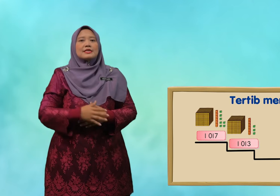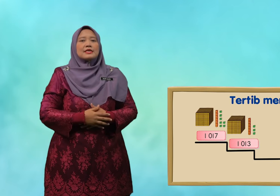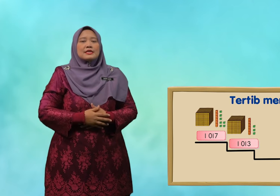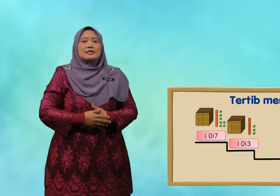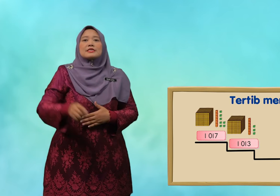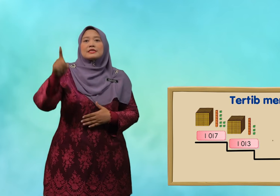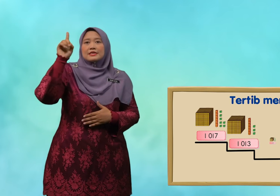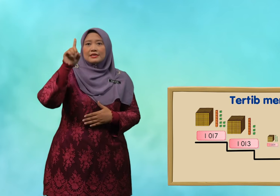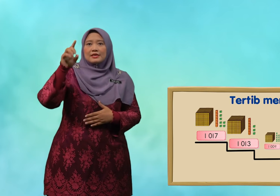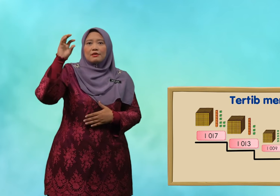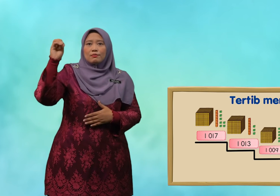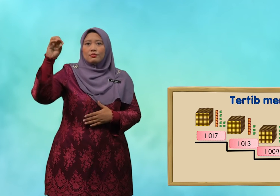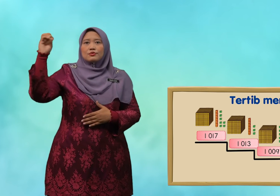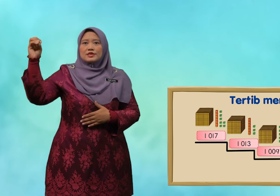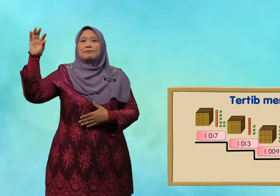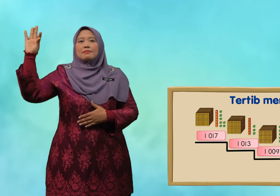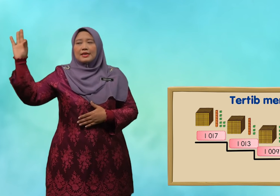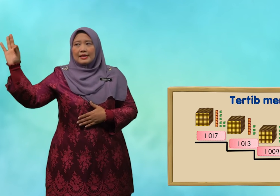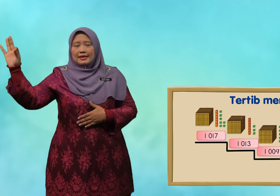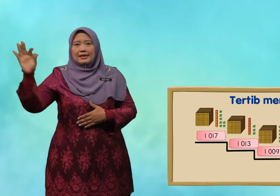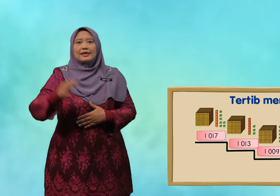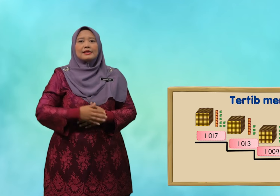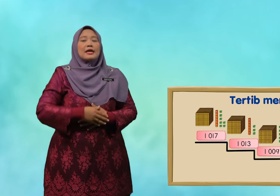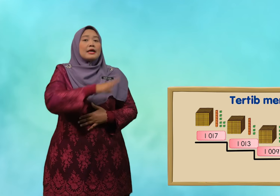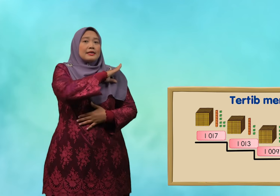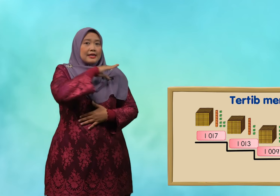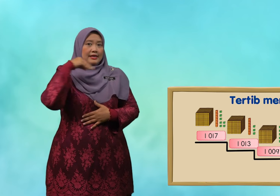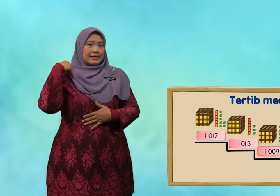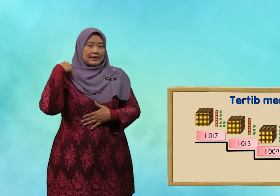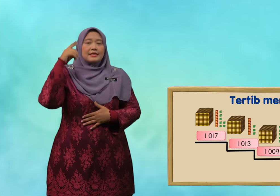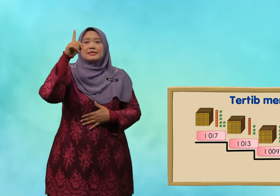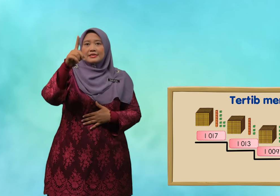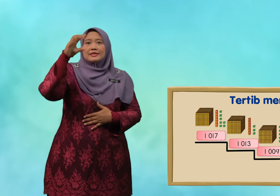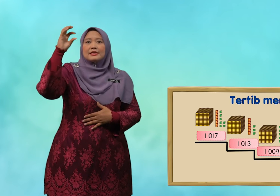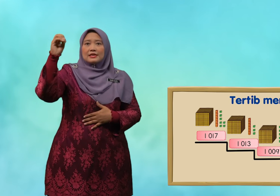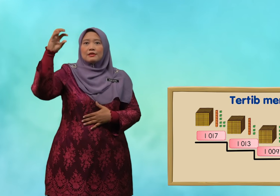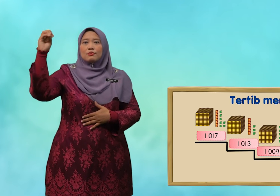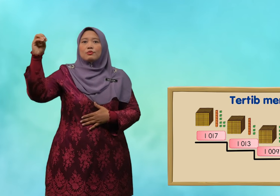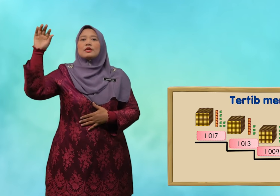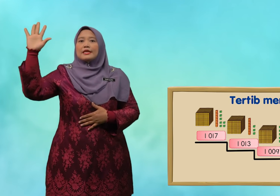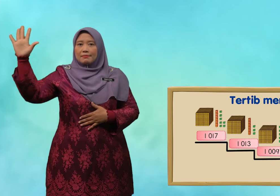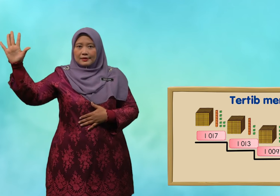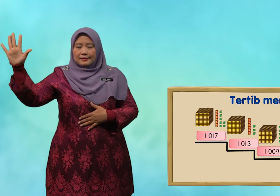seribu sembilan dan seribu lima